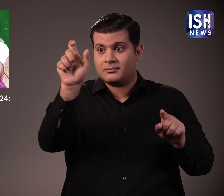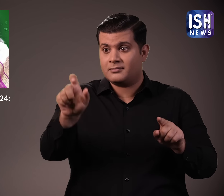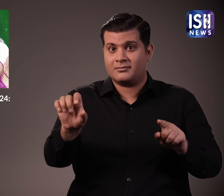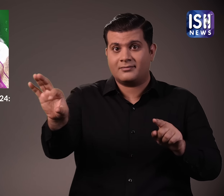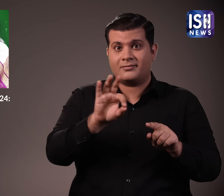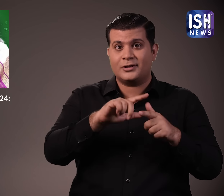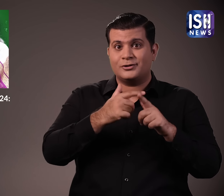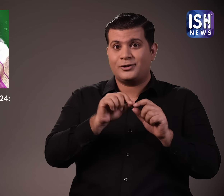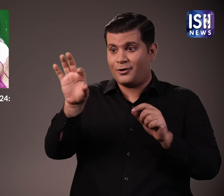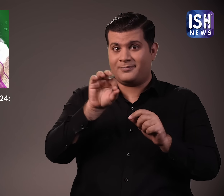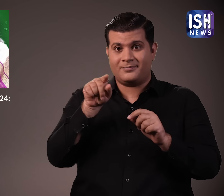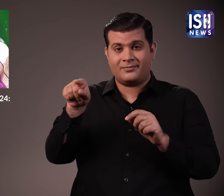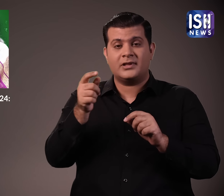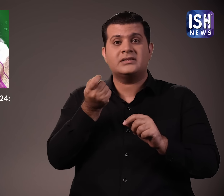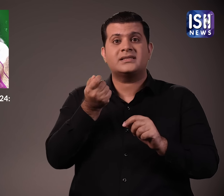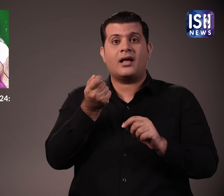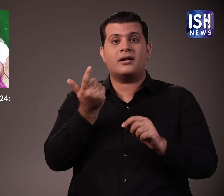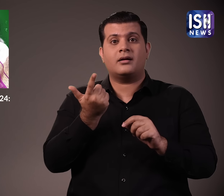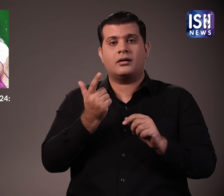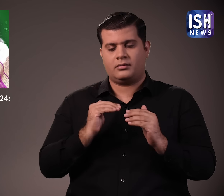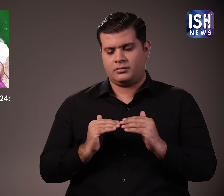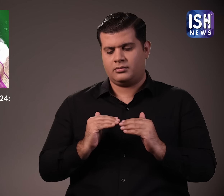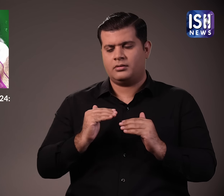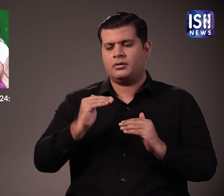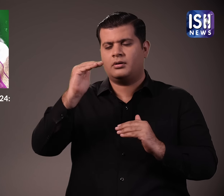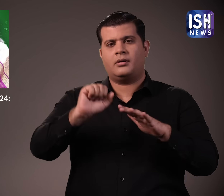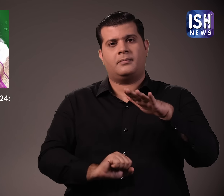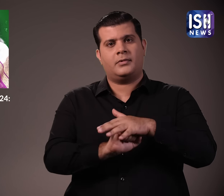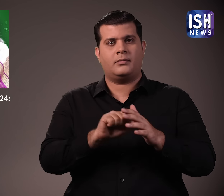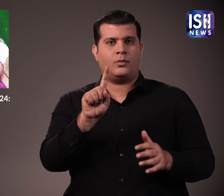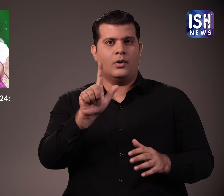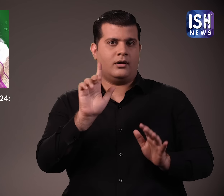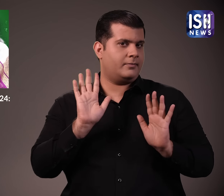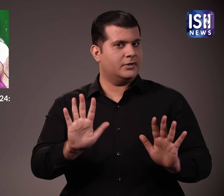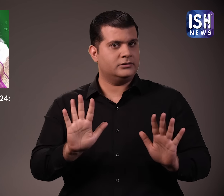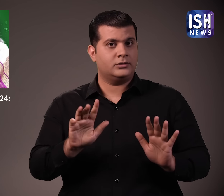ये प्रति पूर्थी एक लाग रुपे तक वेदन वाले कर्मचारीयों के लिए है और इससे अधिक नहीं